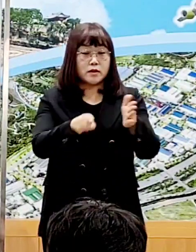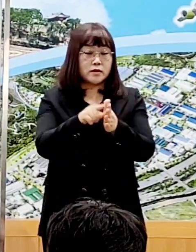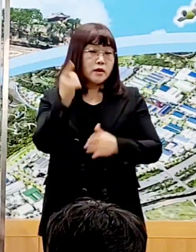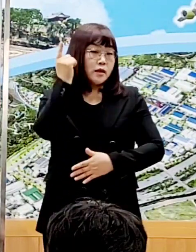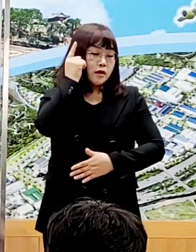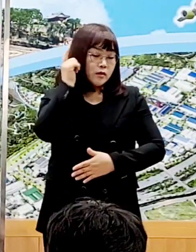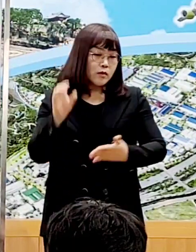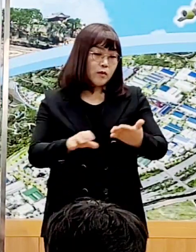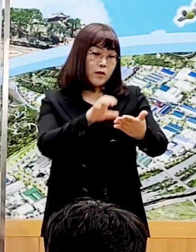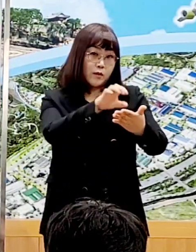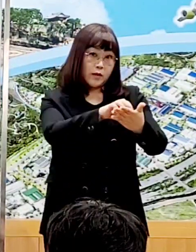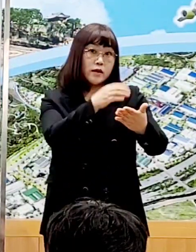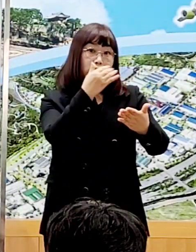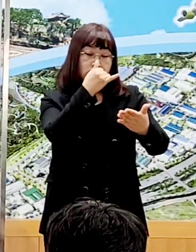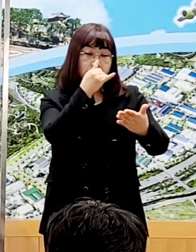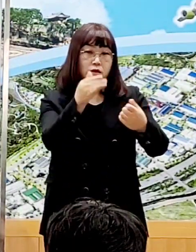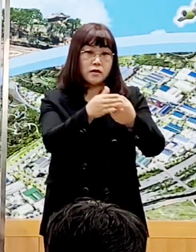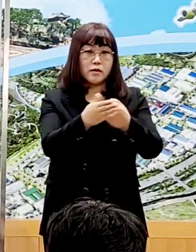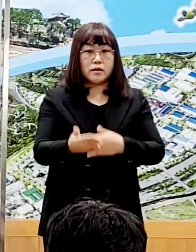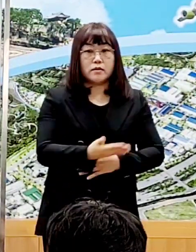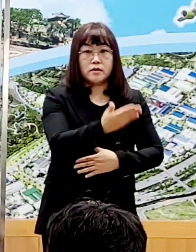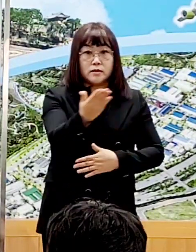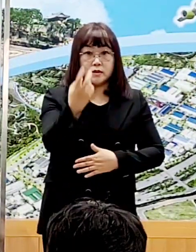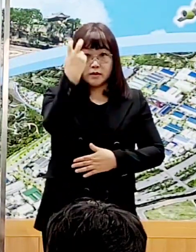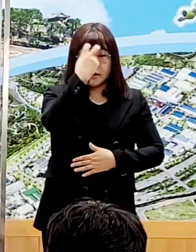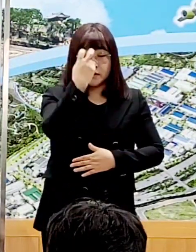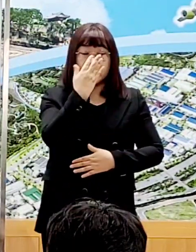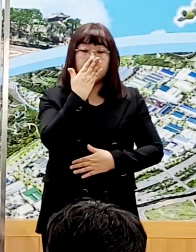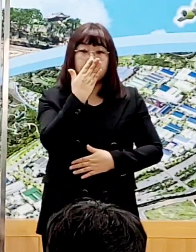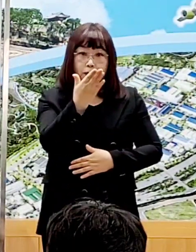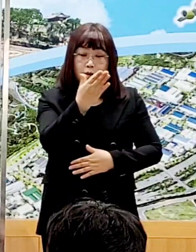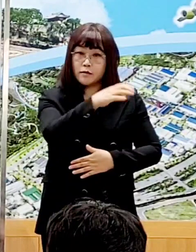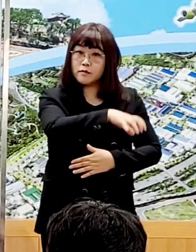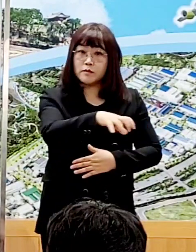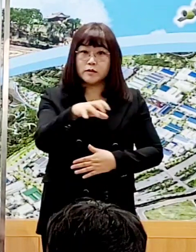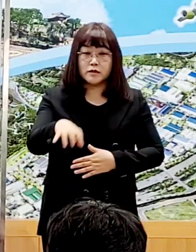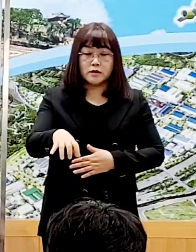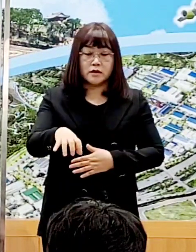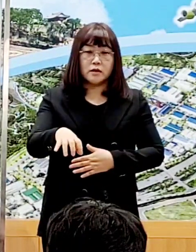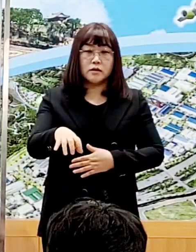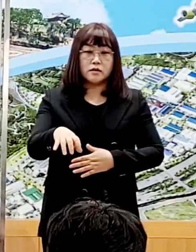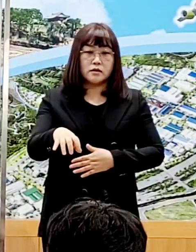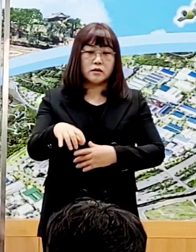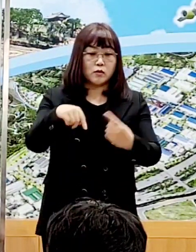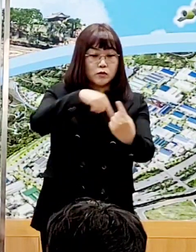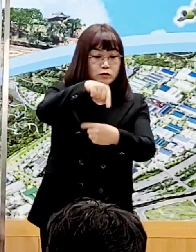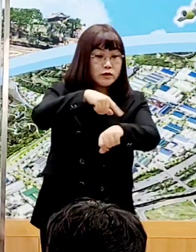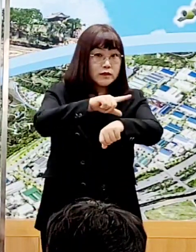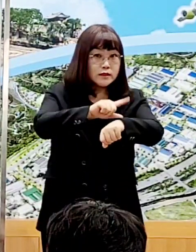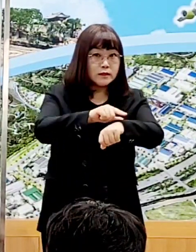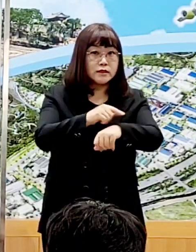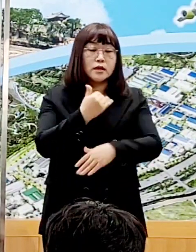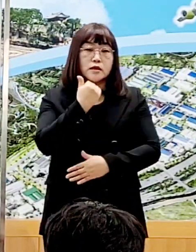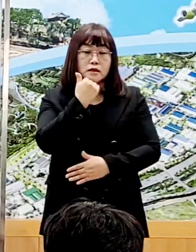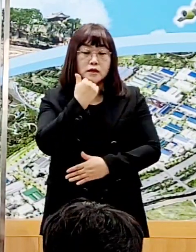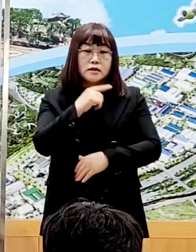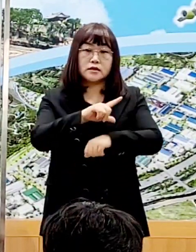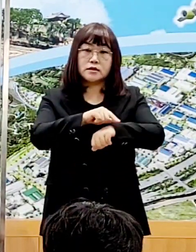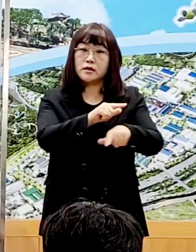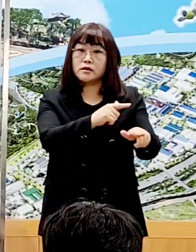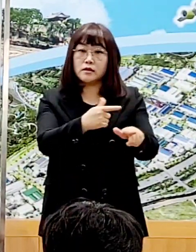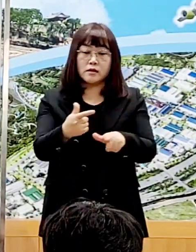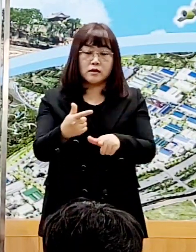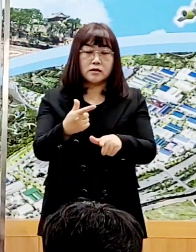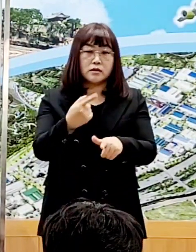등재되고 있으므로 시민들께서는 검사 가능한 기관의 위치와 운영시간, 대기시간 등을